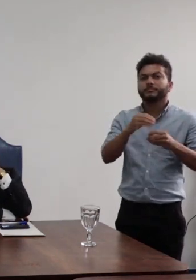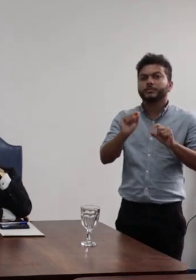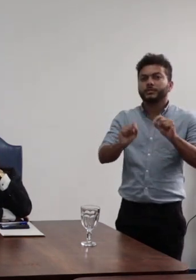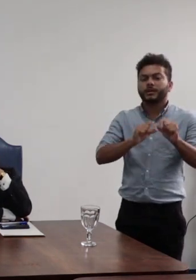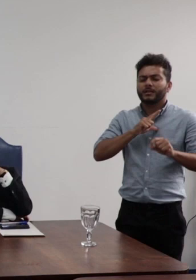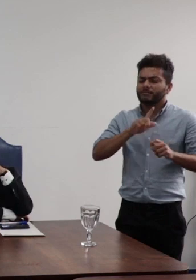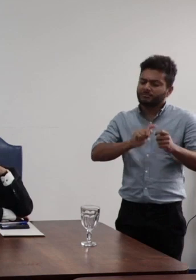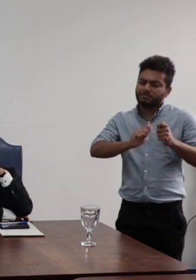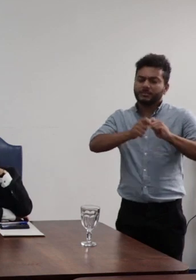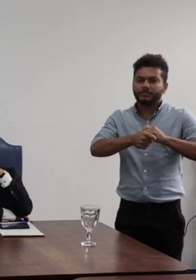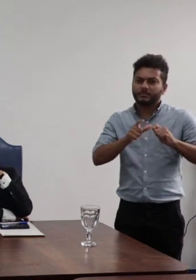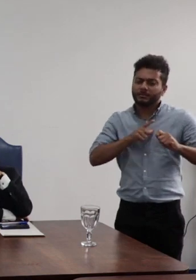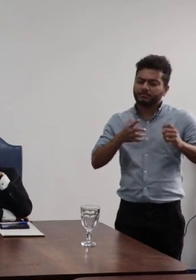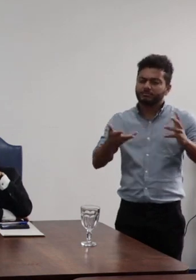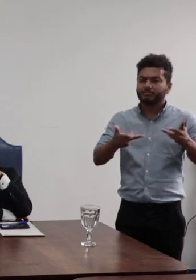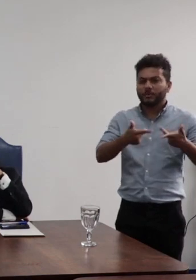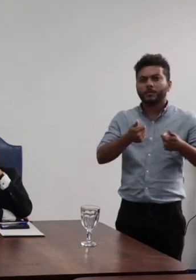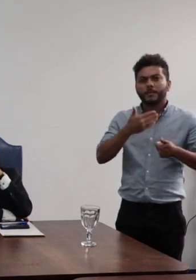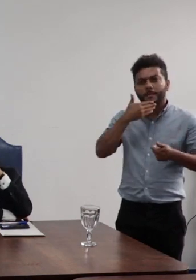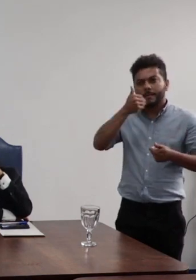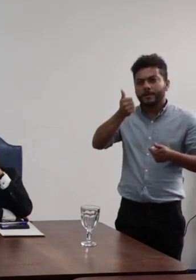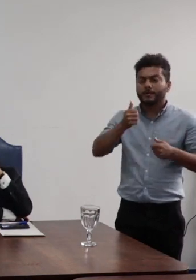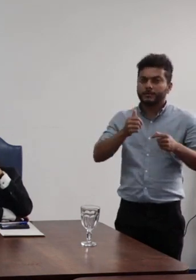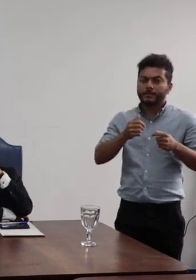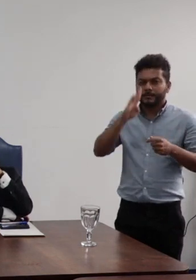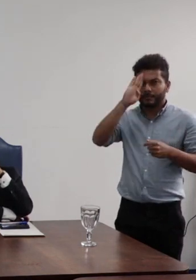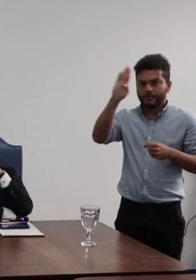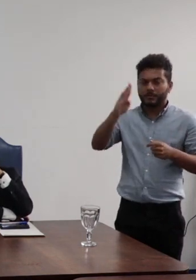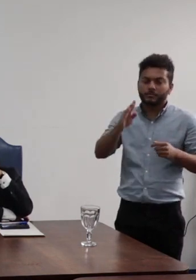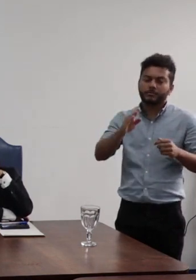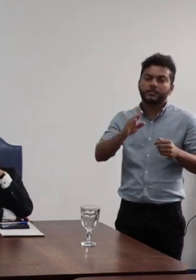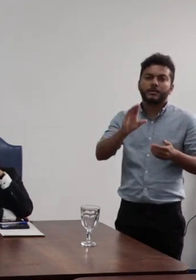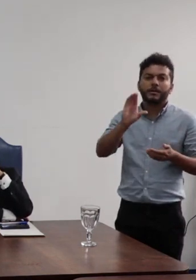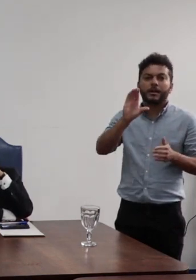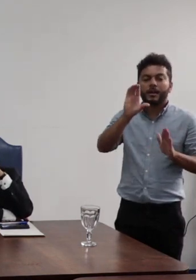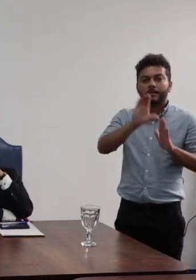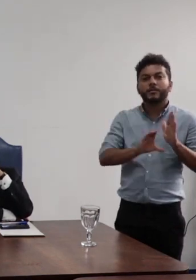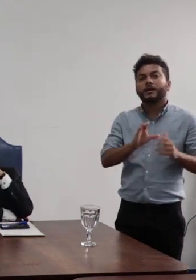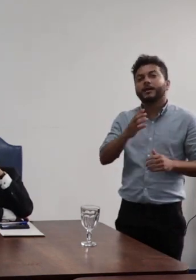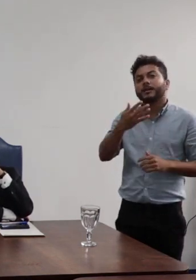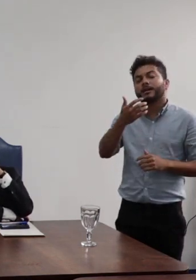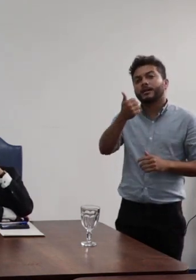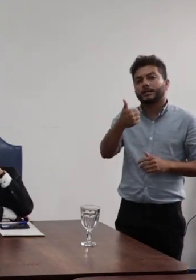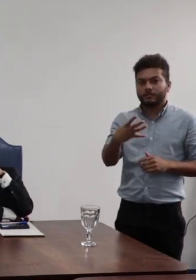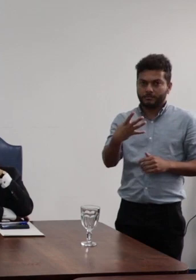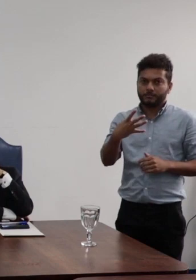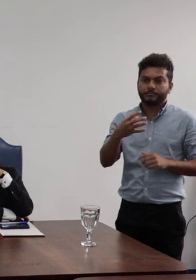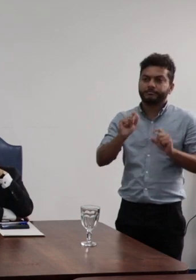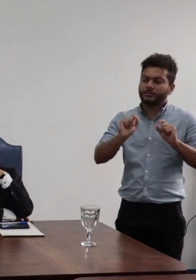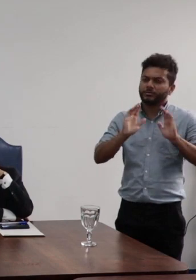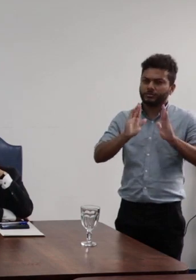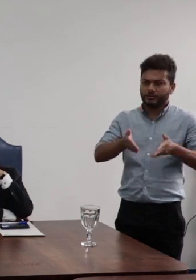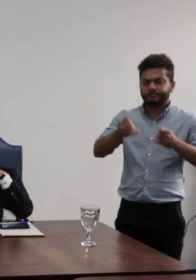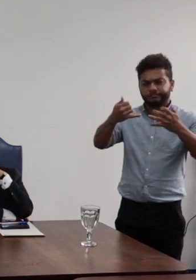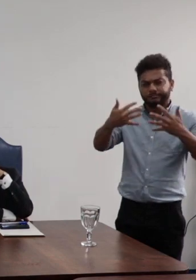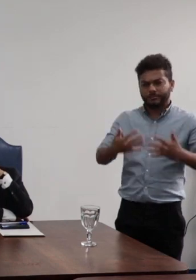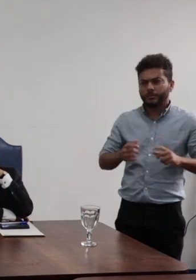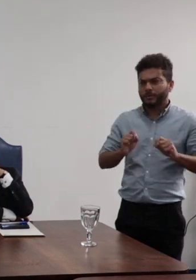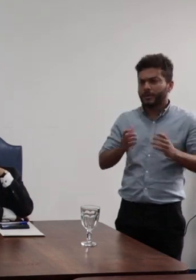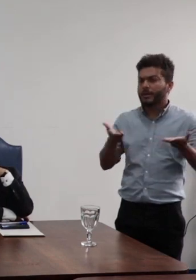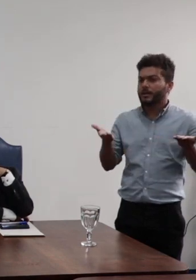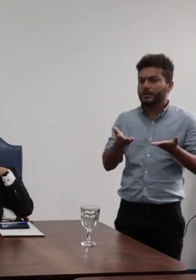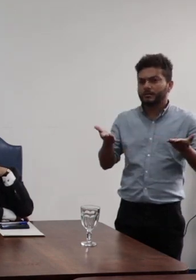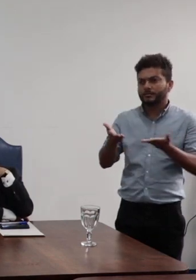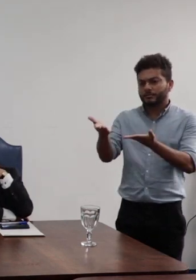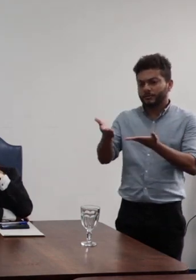um aperfeiçoamento, sobretudo, ali, do capítulo 14. Então, feitas as considerações, eu queria passar a palavra